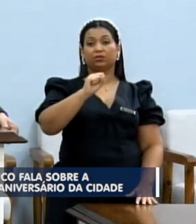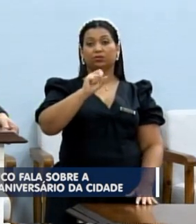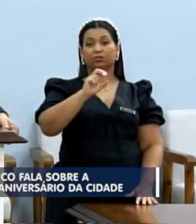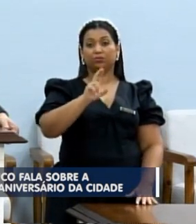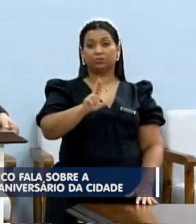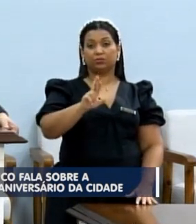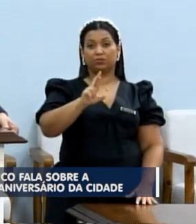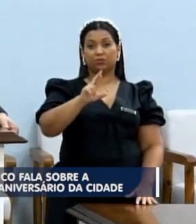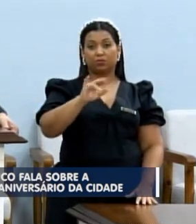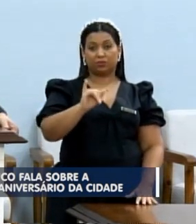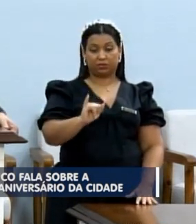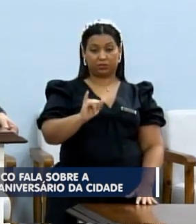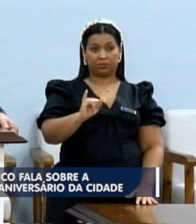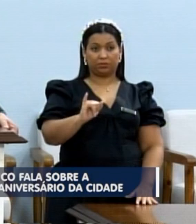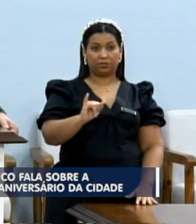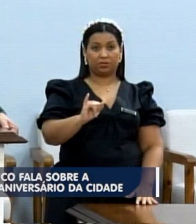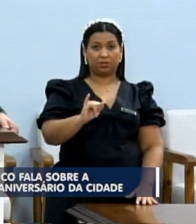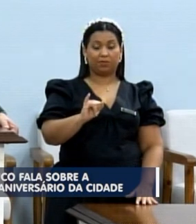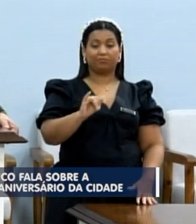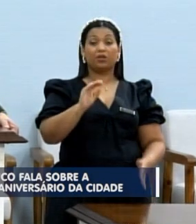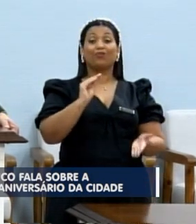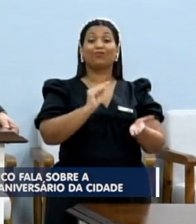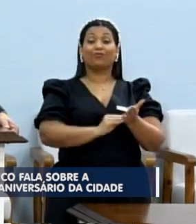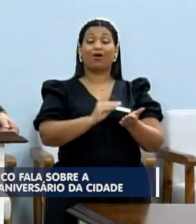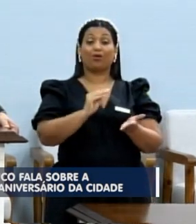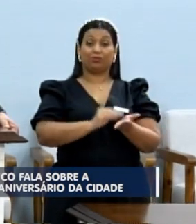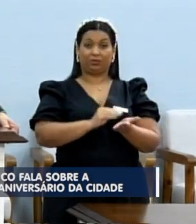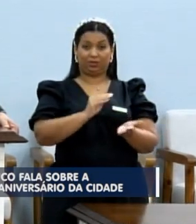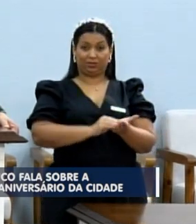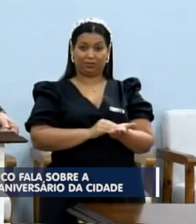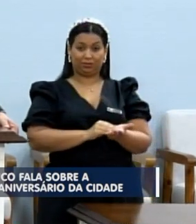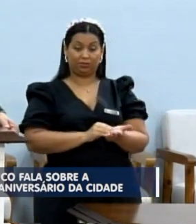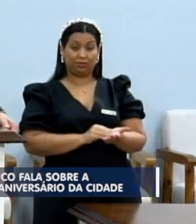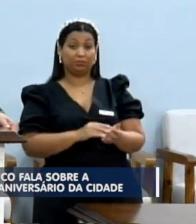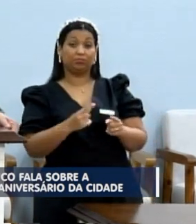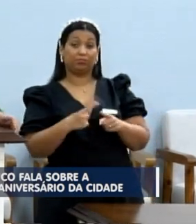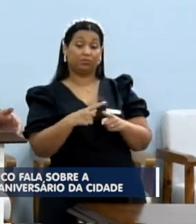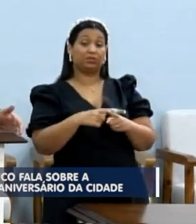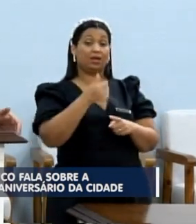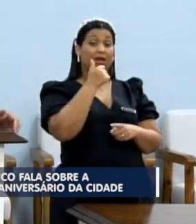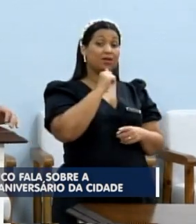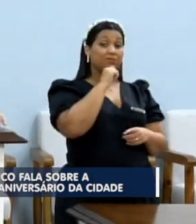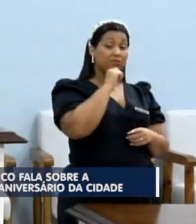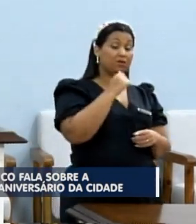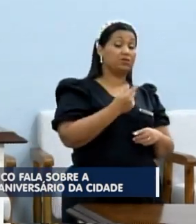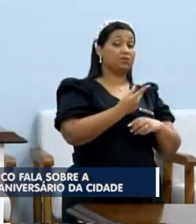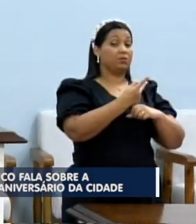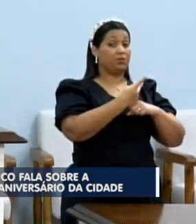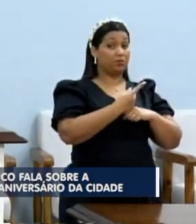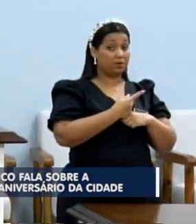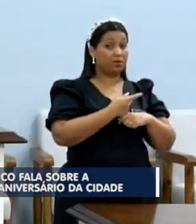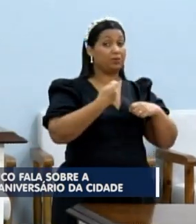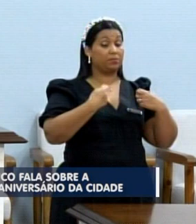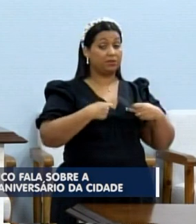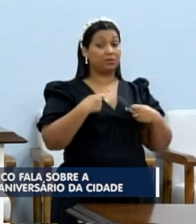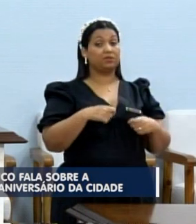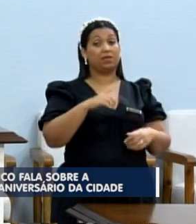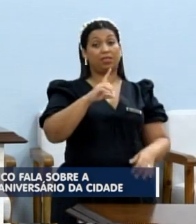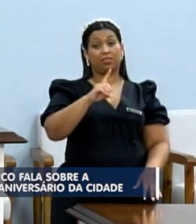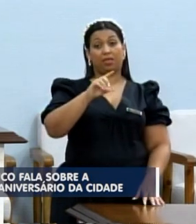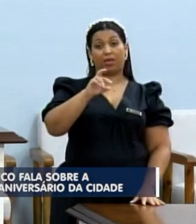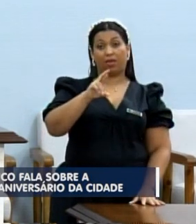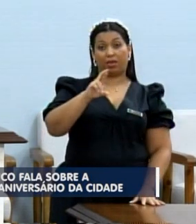e tal, estão sem esse leite. Porque, segundo as mães que têm me procurado, depende da DRS,